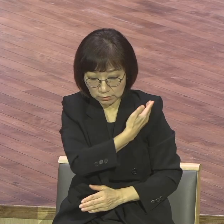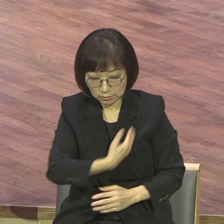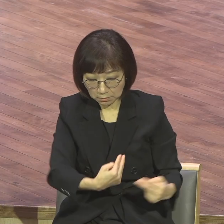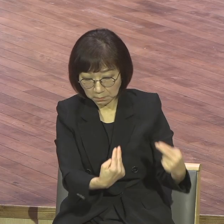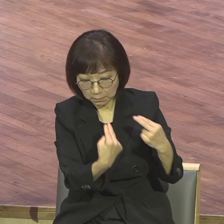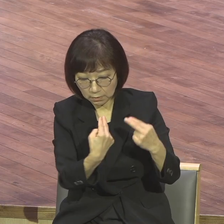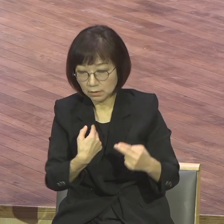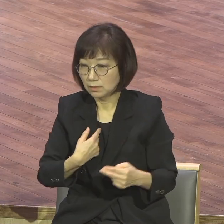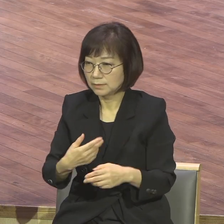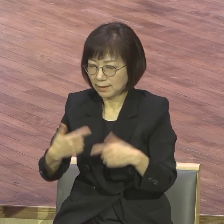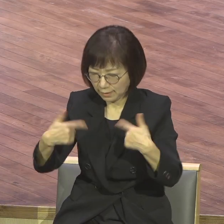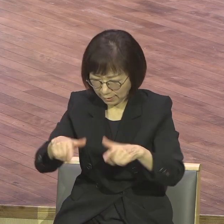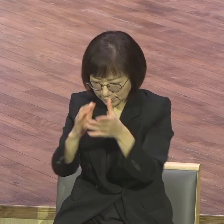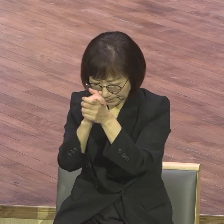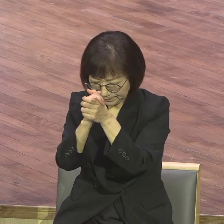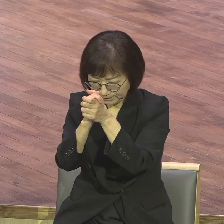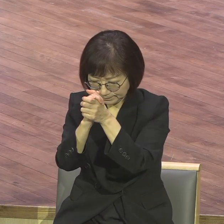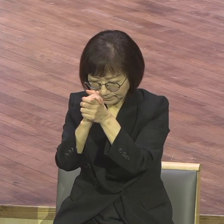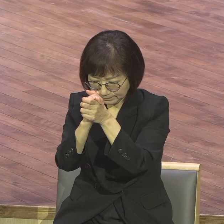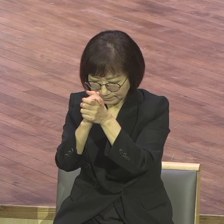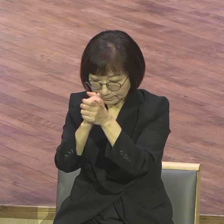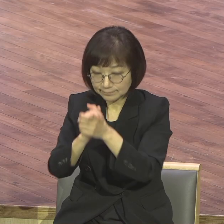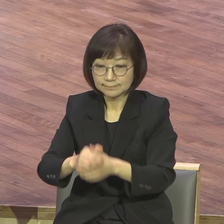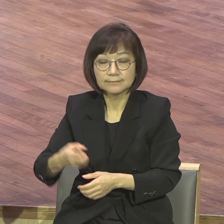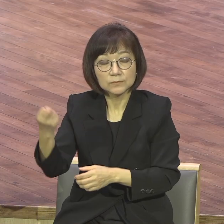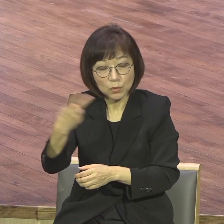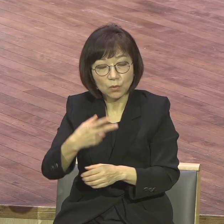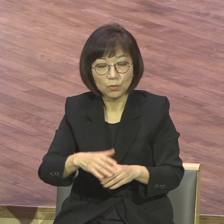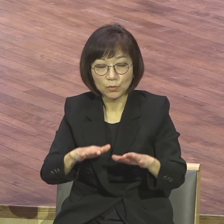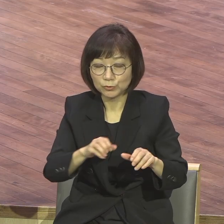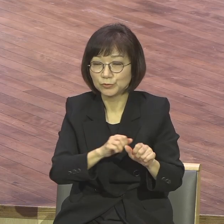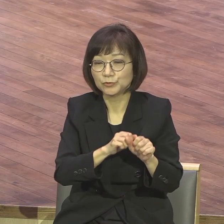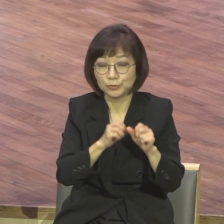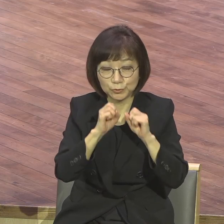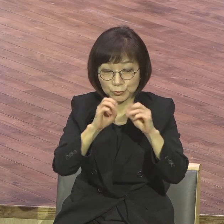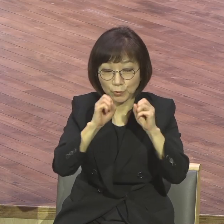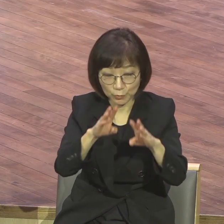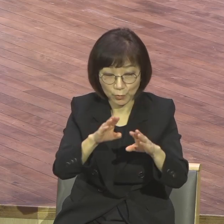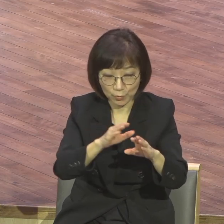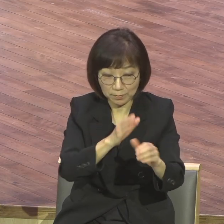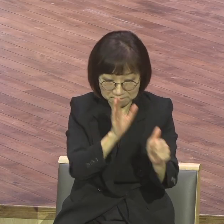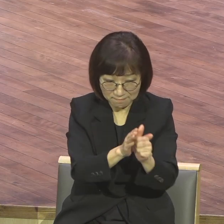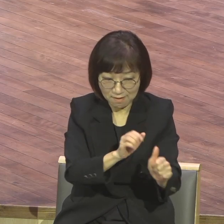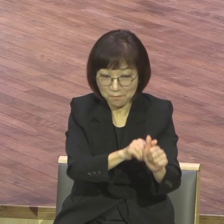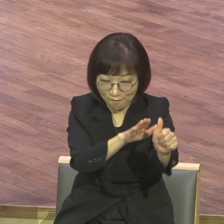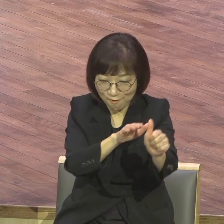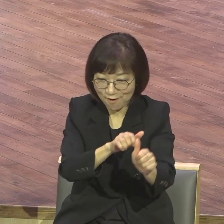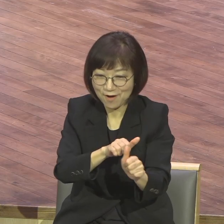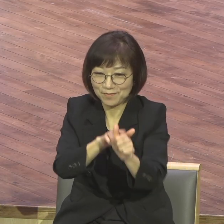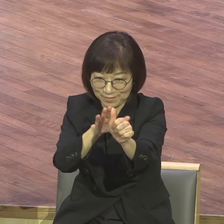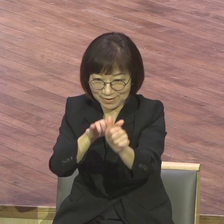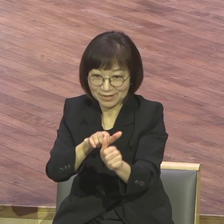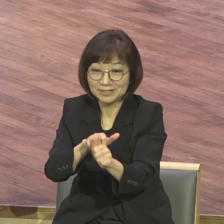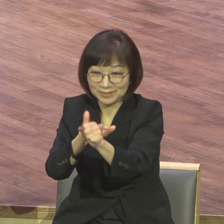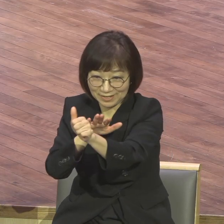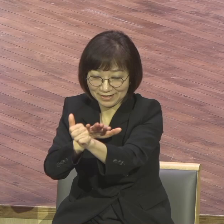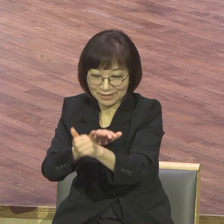이어서 보내서 전도도 하며 오늘의 말씀과 오늘의 기도를 통해서 개인화의